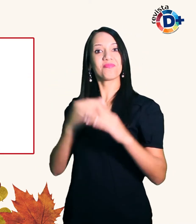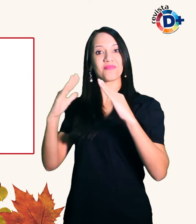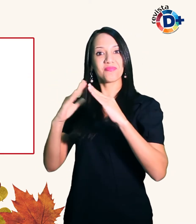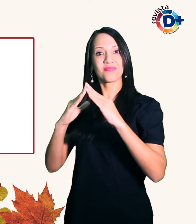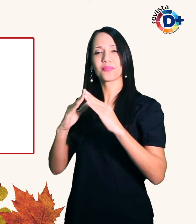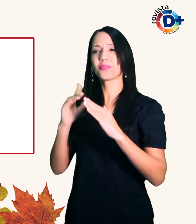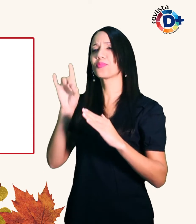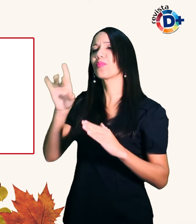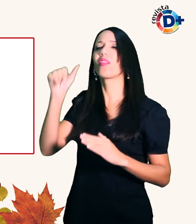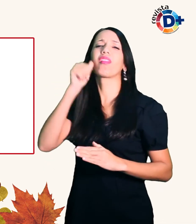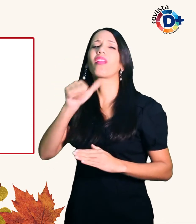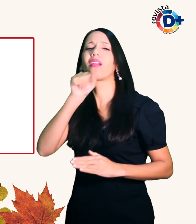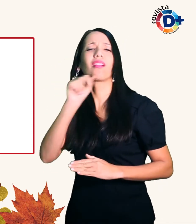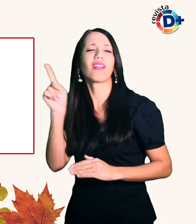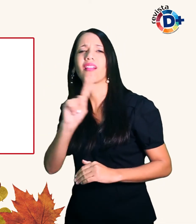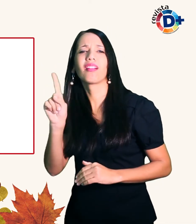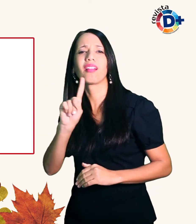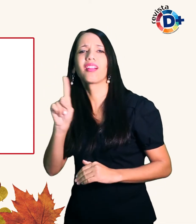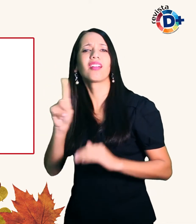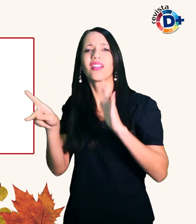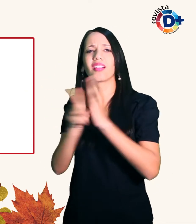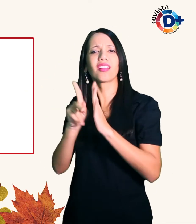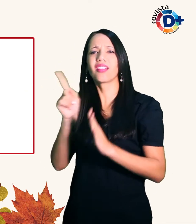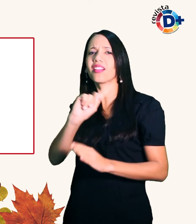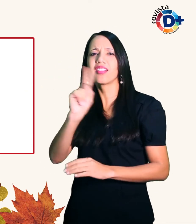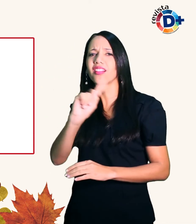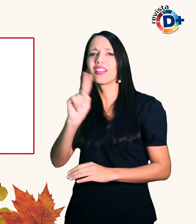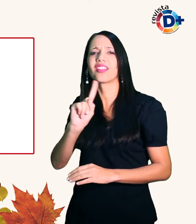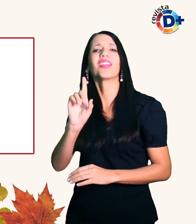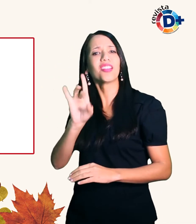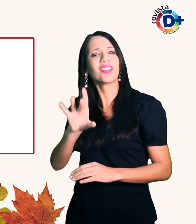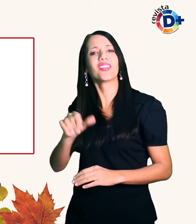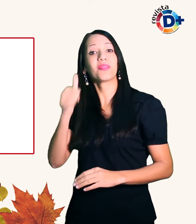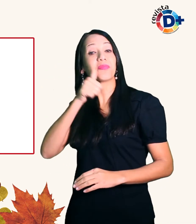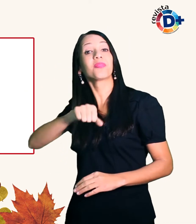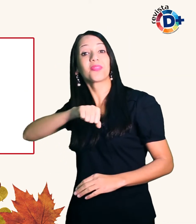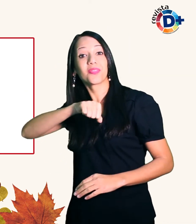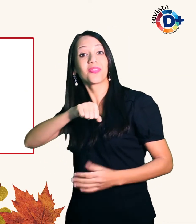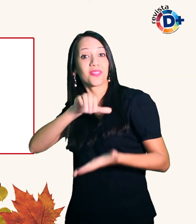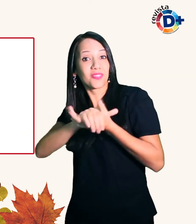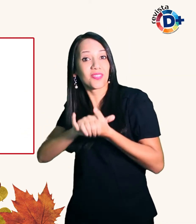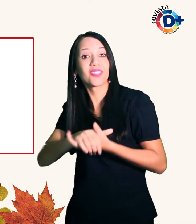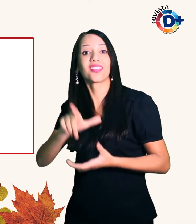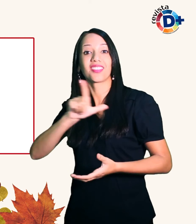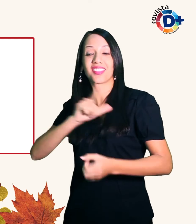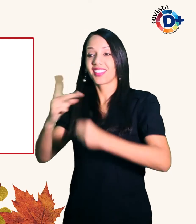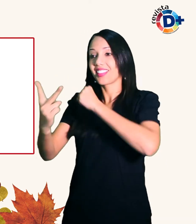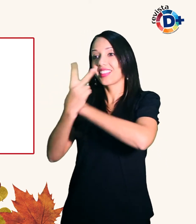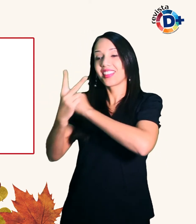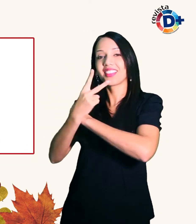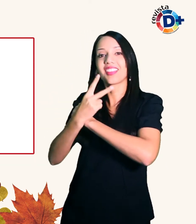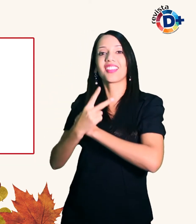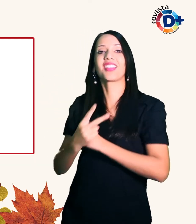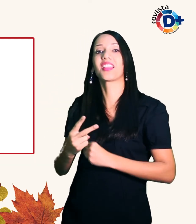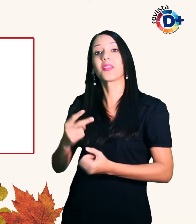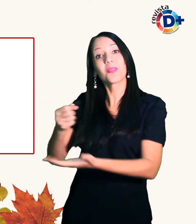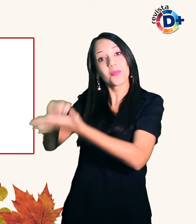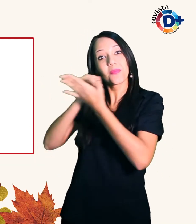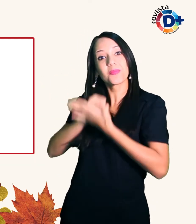Minha mão Eu tenho que pedir tudo para ela Escovar meus dentes Coçar o nariz Para comer Arrumar